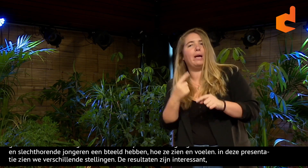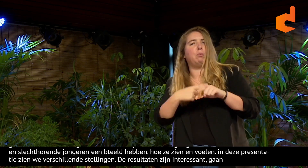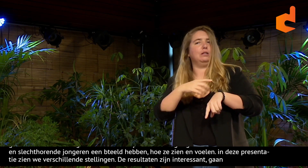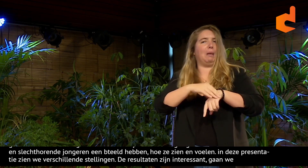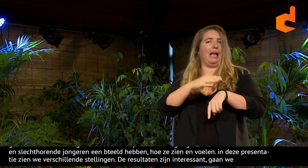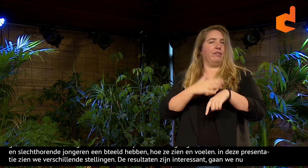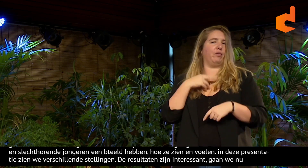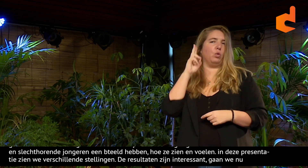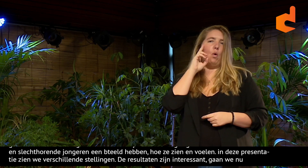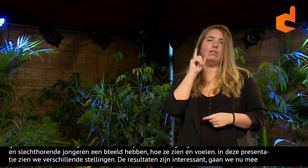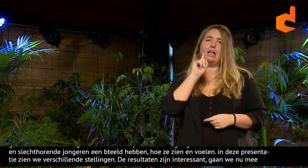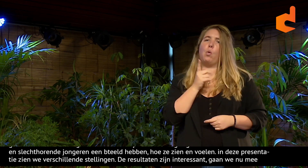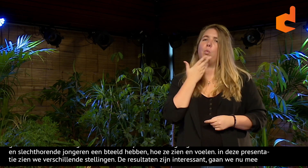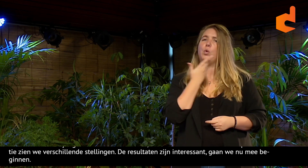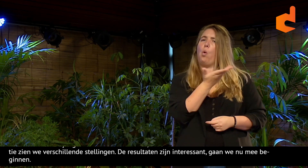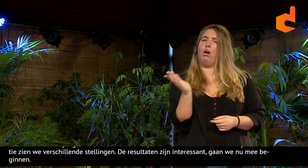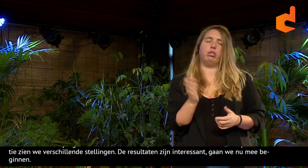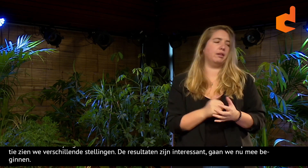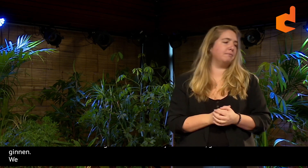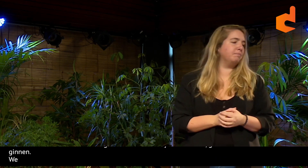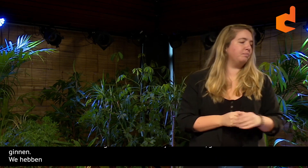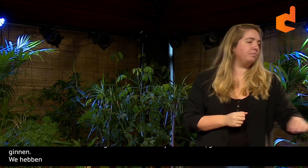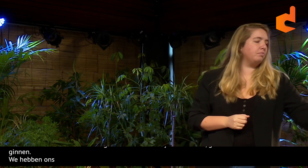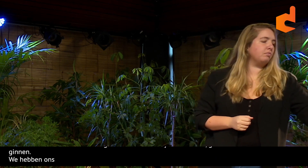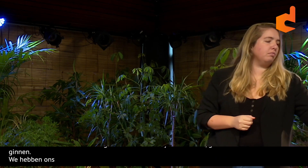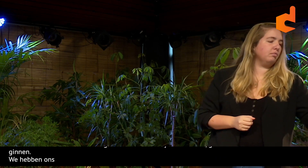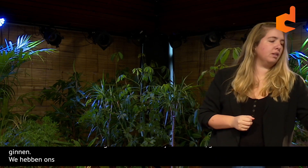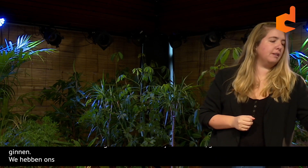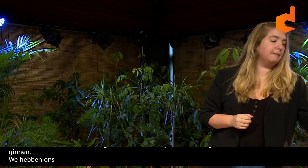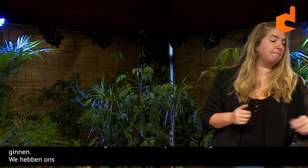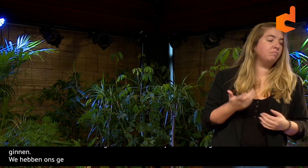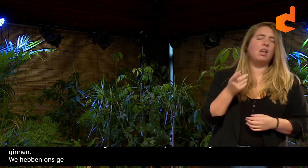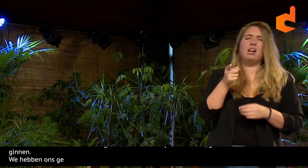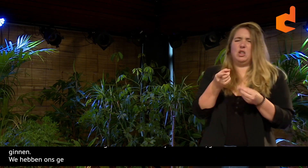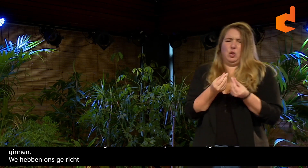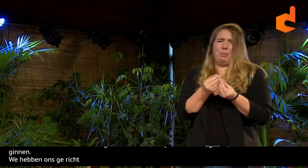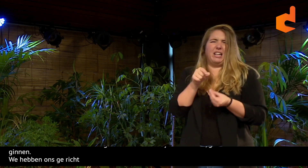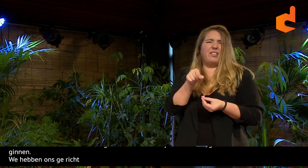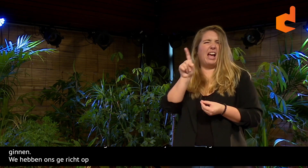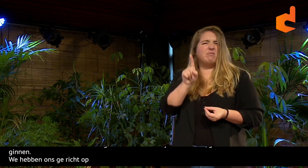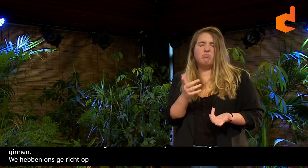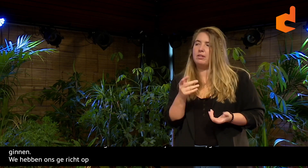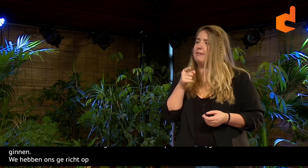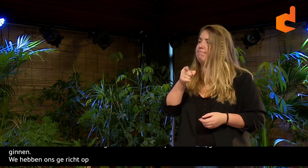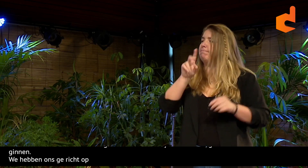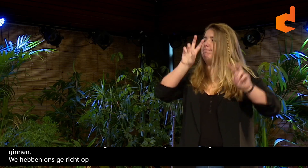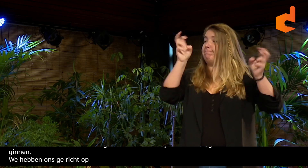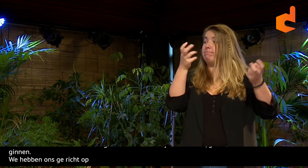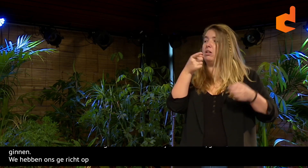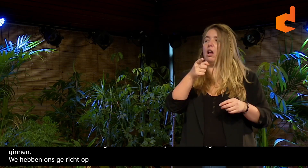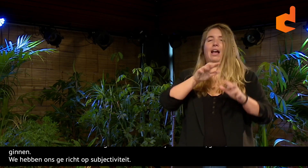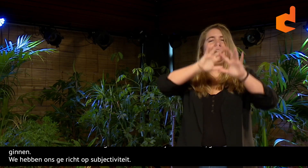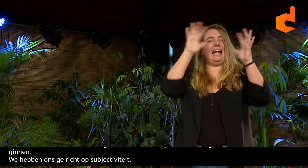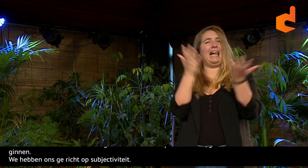subjectiviteit. Over hoe doven en doven jongeren en slechthorende jongeren het leven